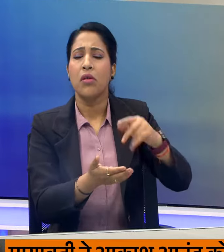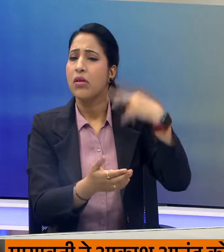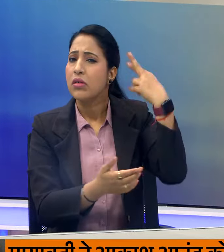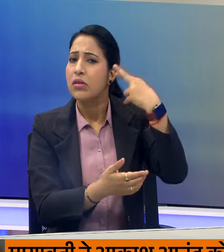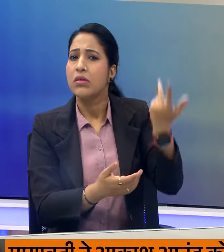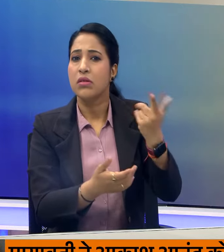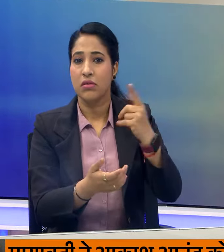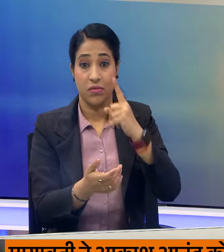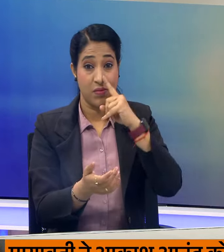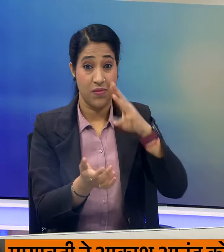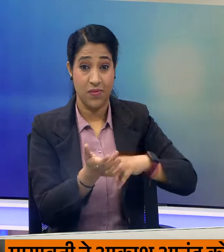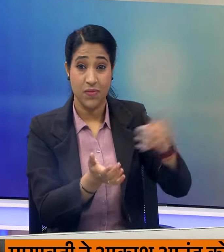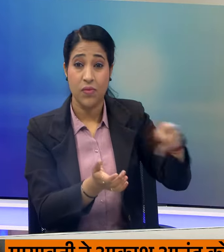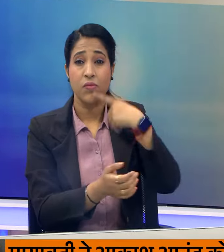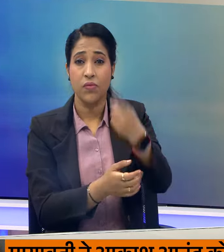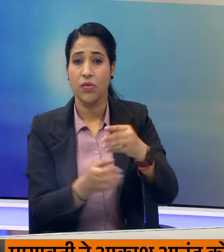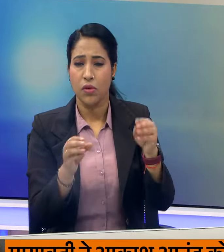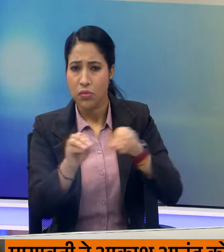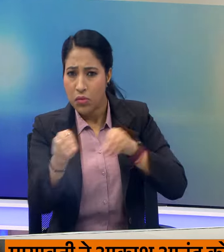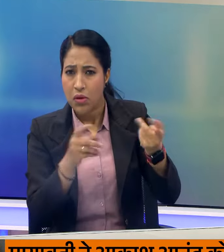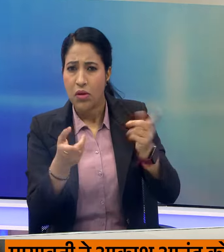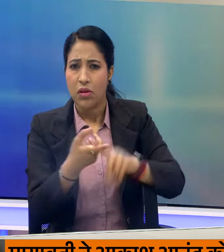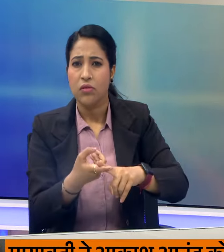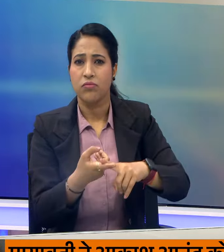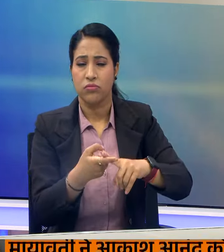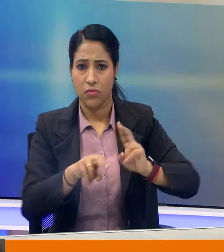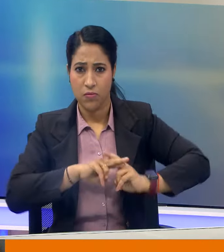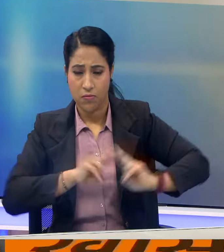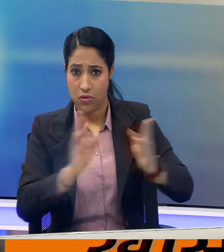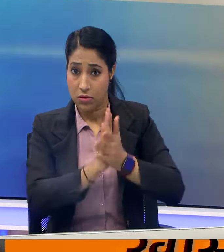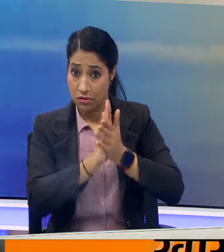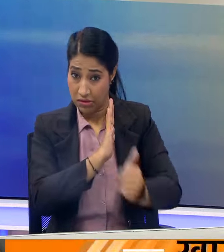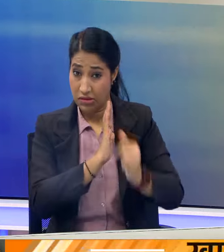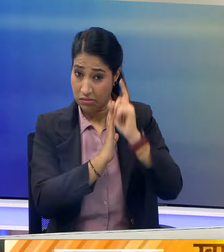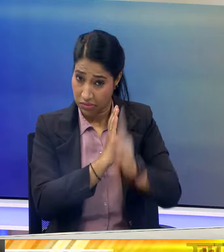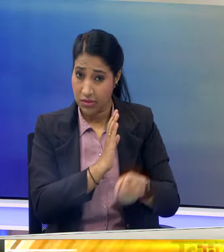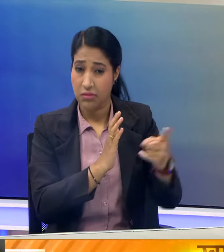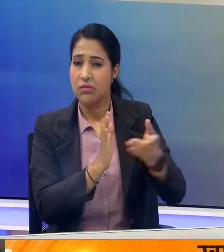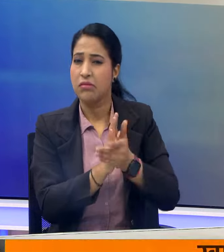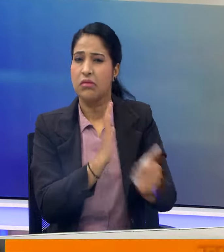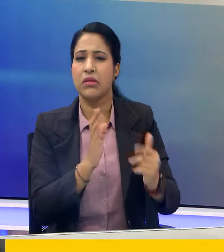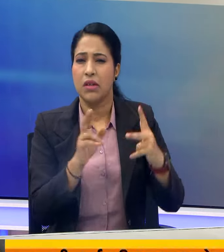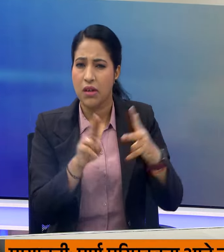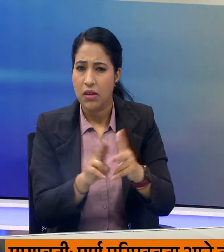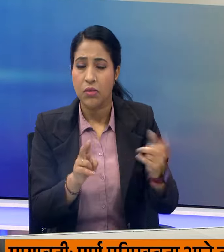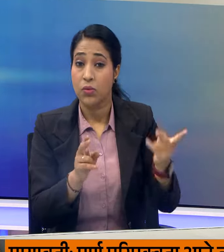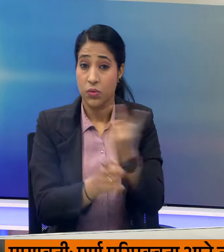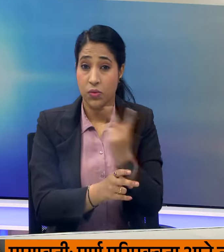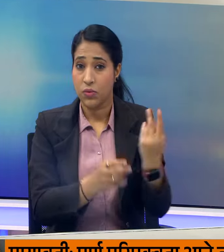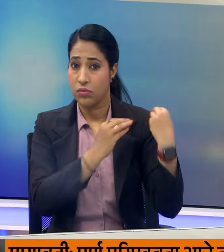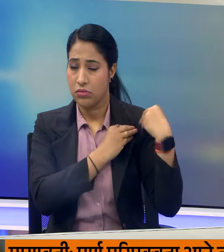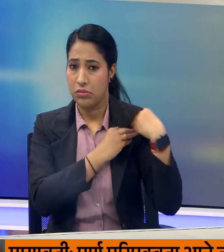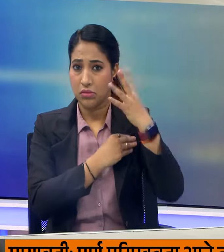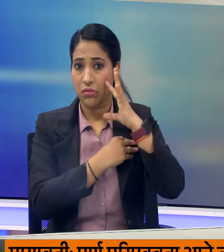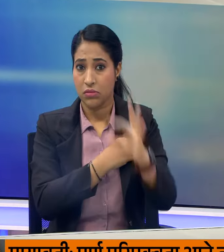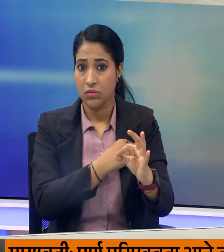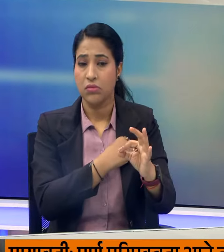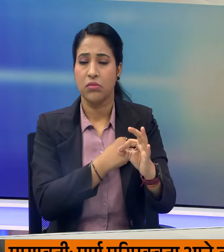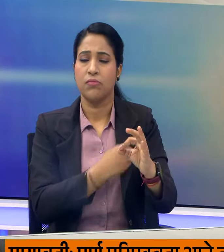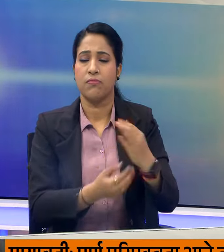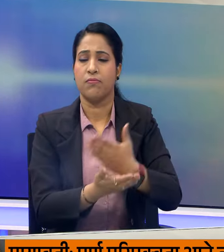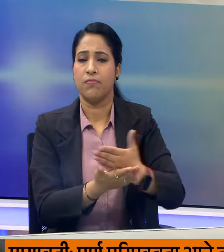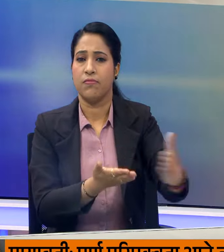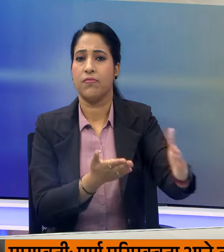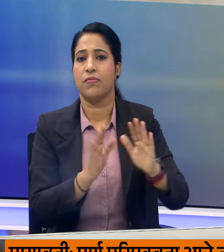मायावती ने कहा कि मुवमेंट के व्यापक हित से पूर्ण परिप्वक्ता ना होनी की वजह से उन्हें दोनों पदों के एहम जिम्मिदारी पद से